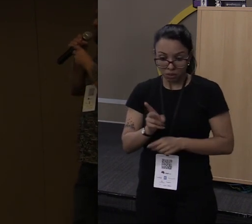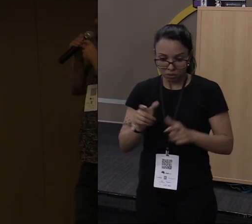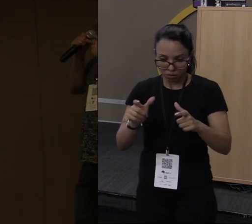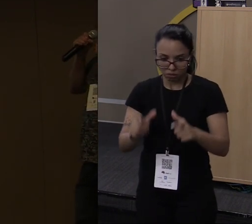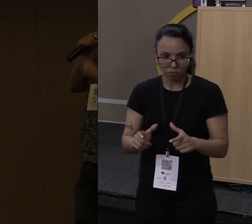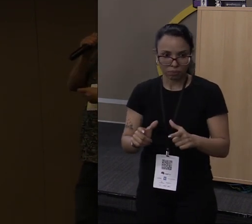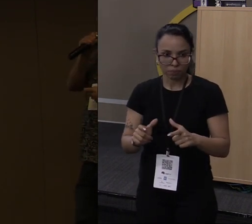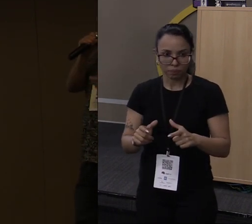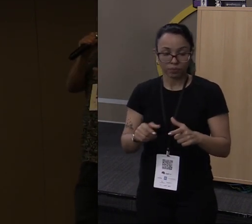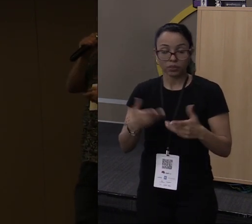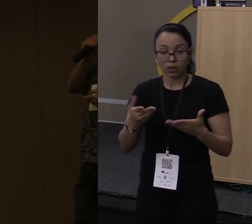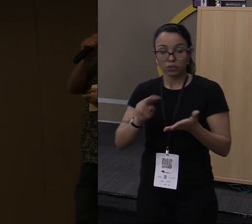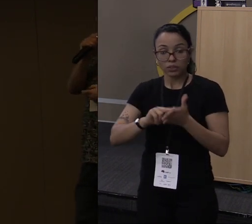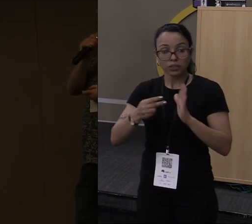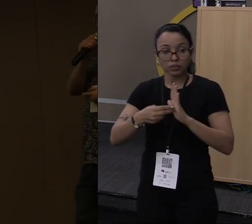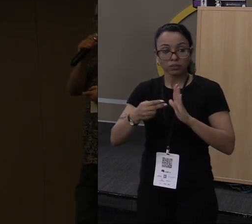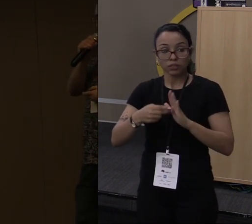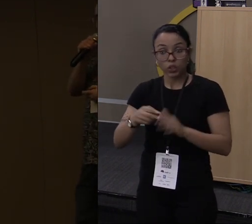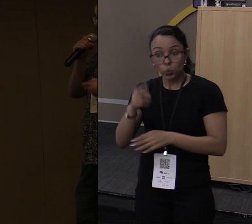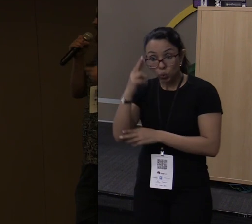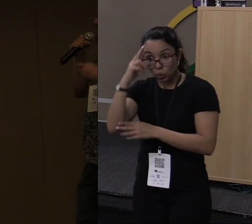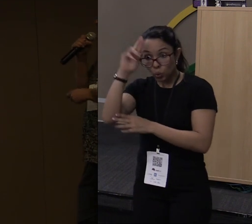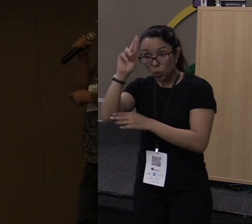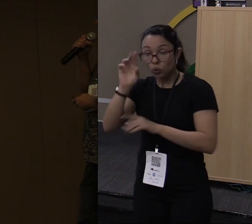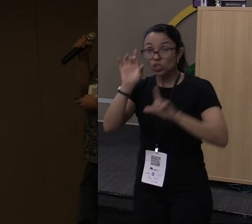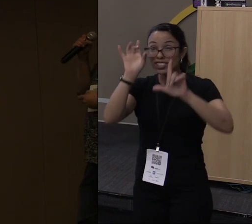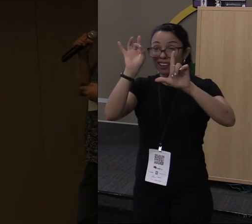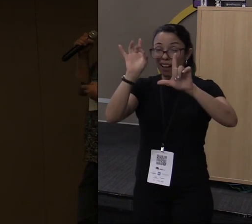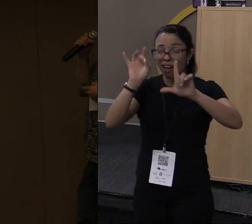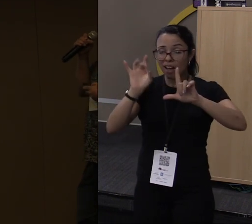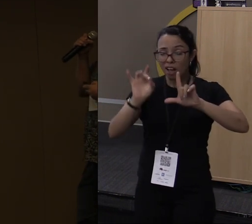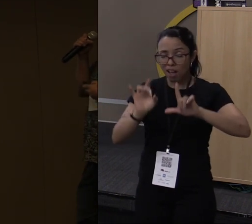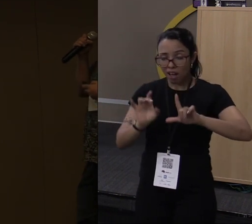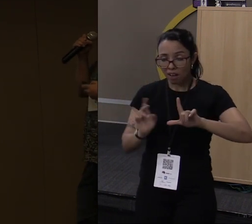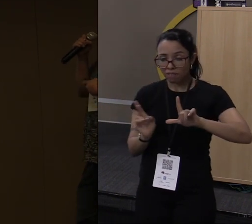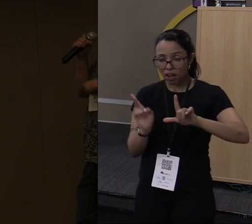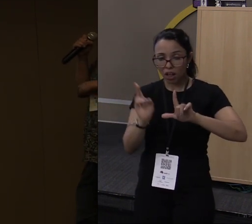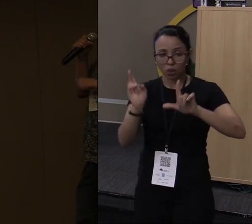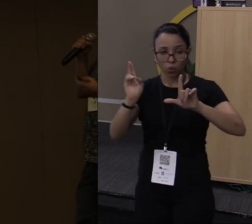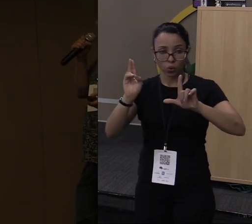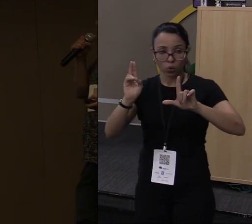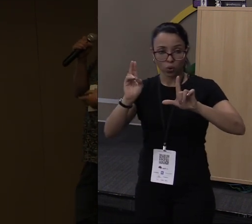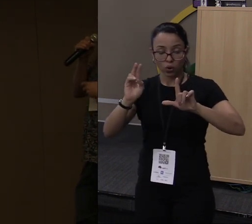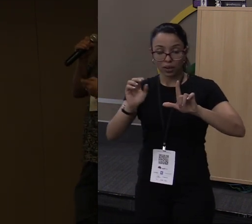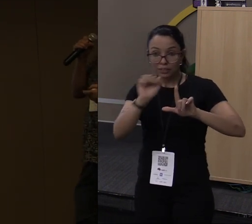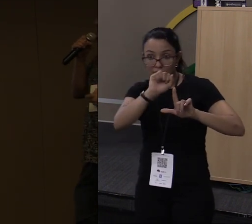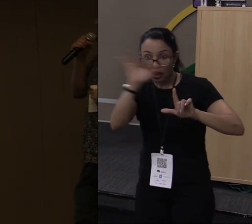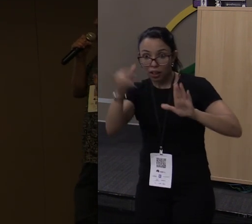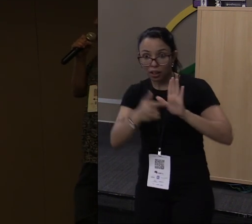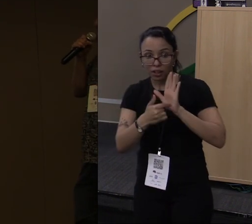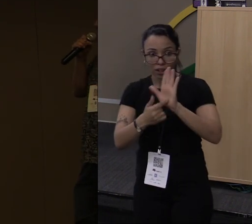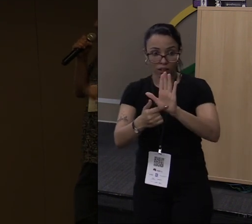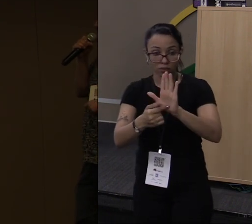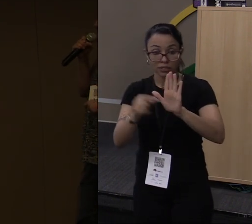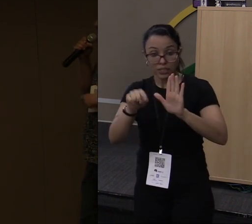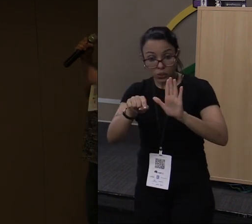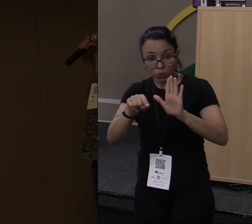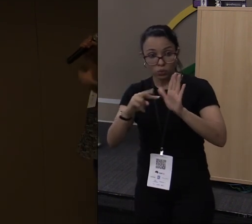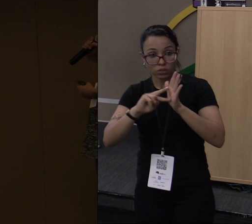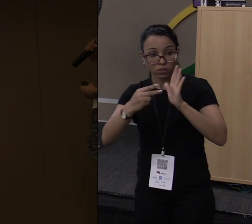valor sejam explícitos para quem está programando. Isso faz com que seja extremamente rápido e seguro.